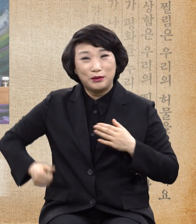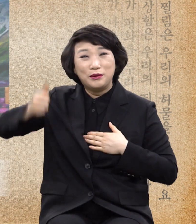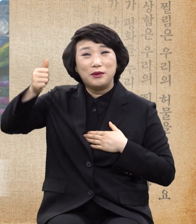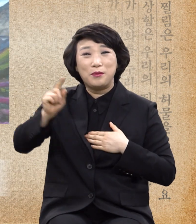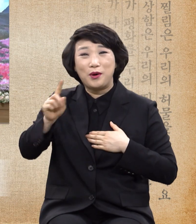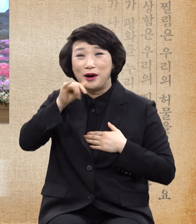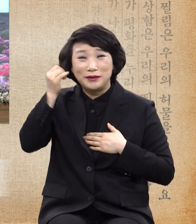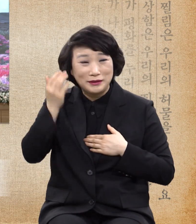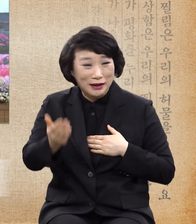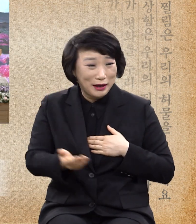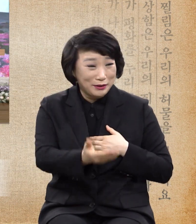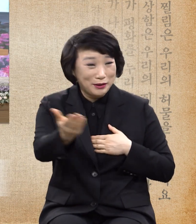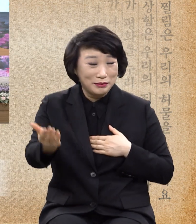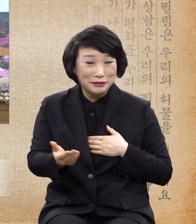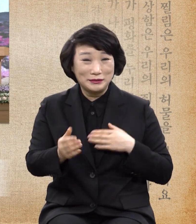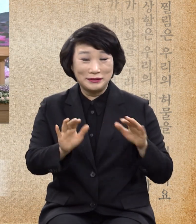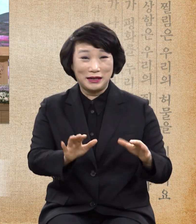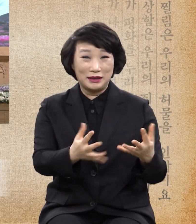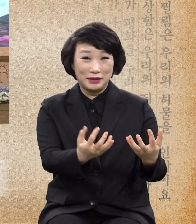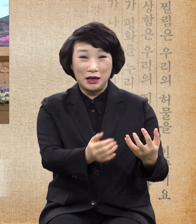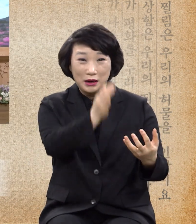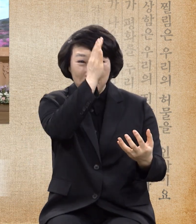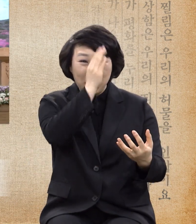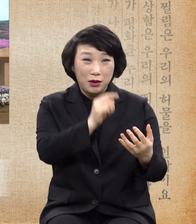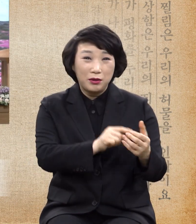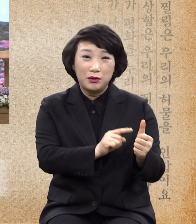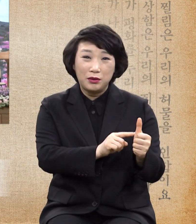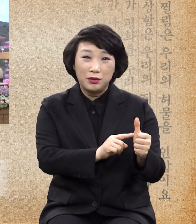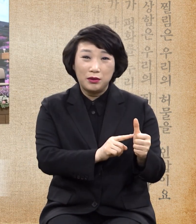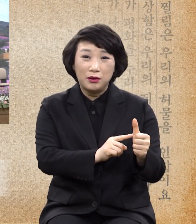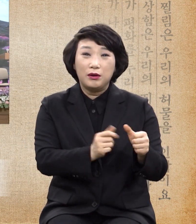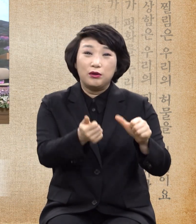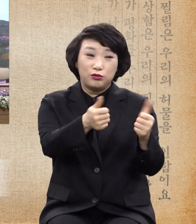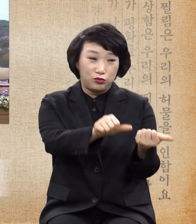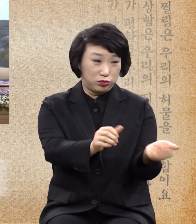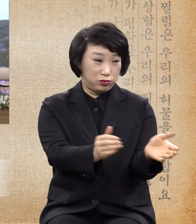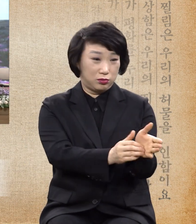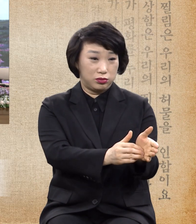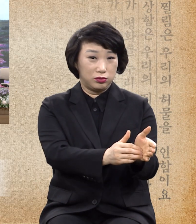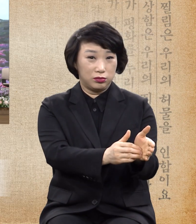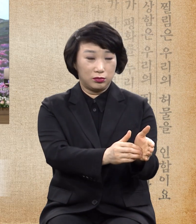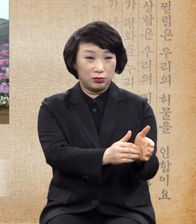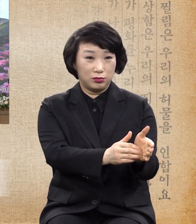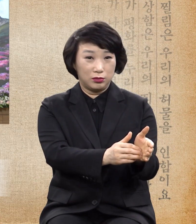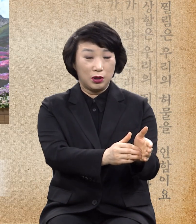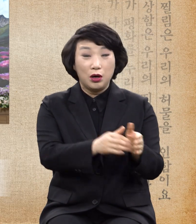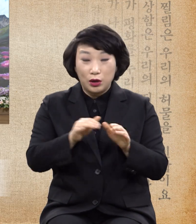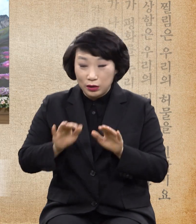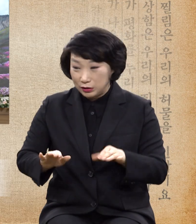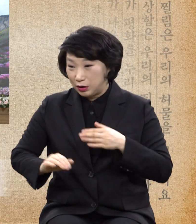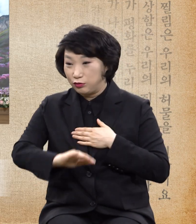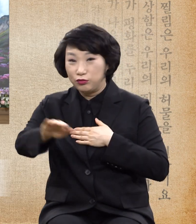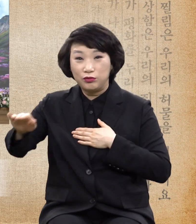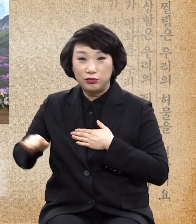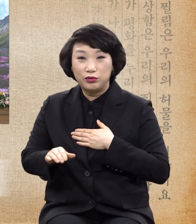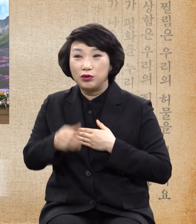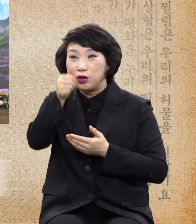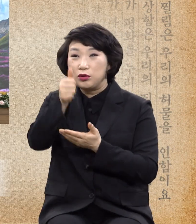나병은 그냥 죽으면 끝나요 근데 우리 죄는 죽으면